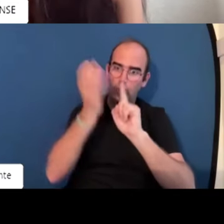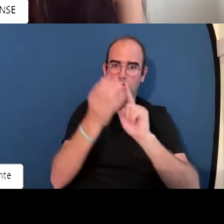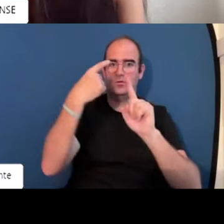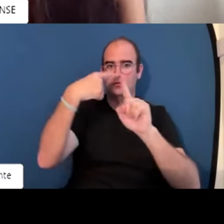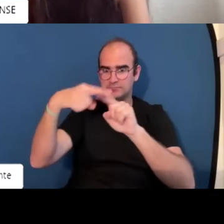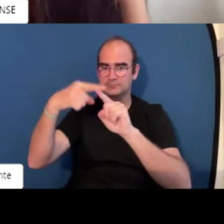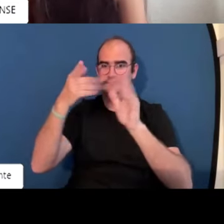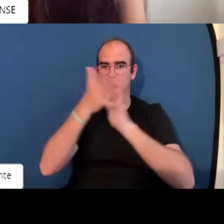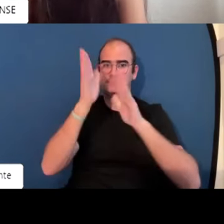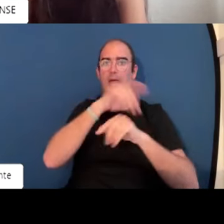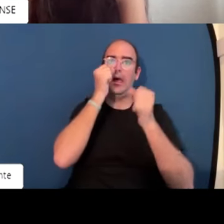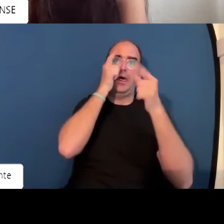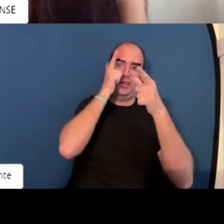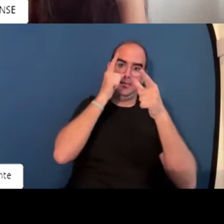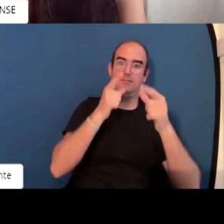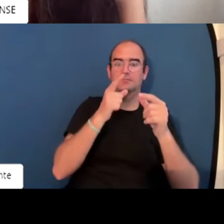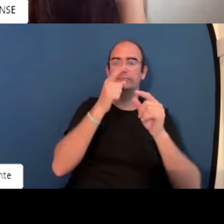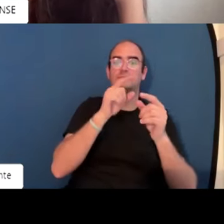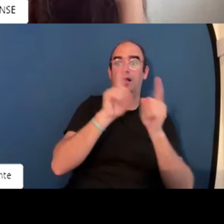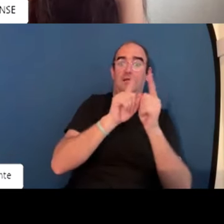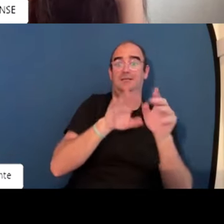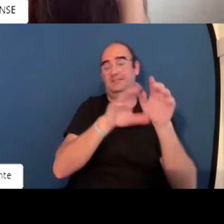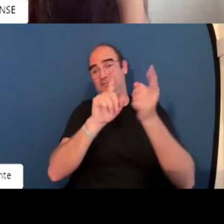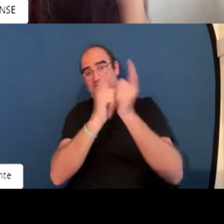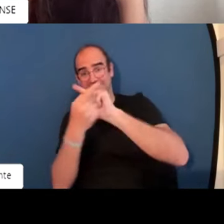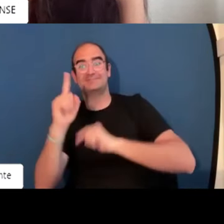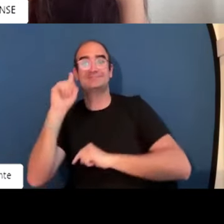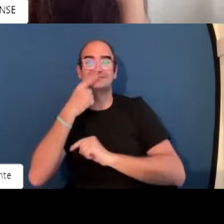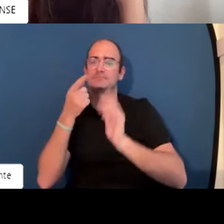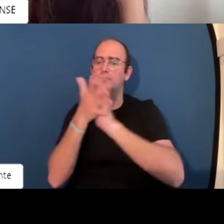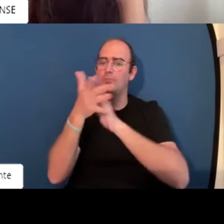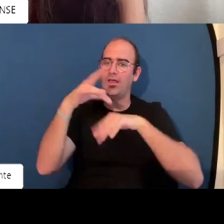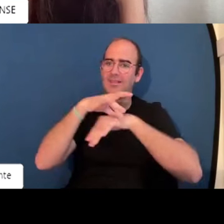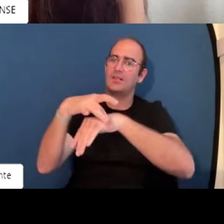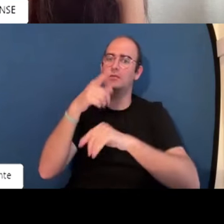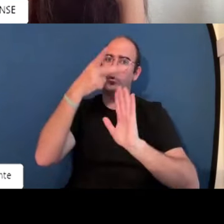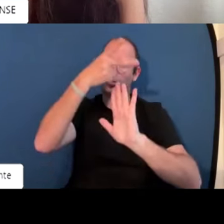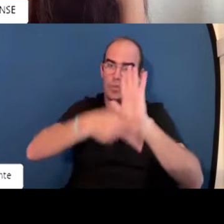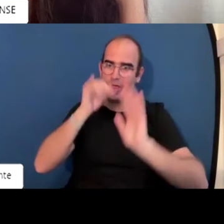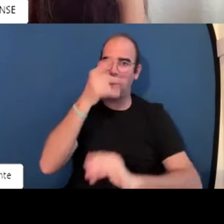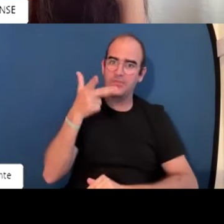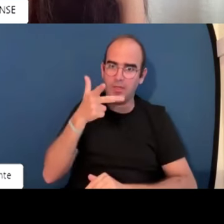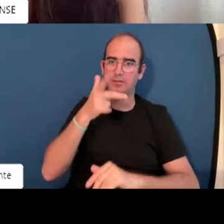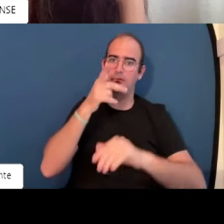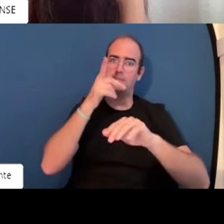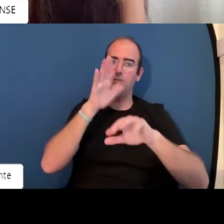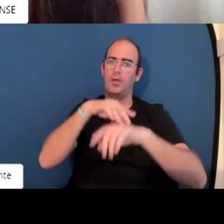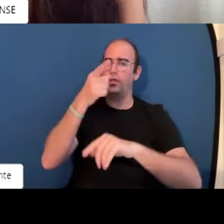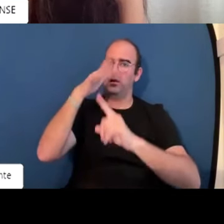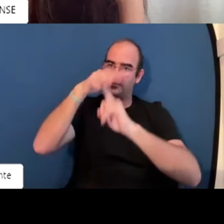¿qué necesitaría una persona sorda para que fuera contratada por ti para trabajar en tu empresa? y en la